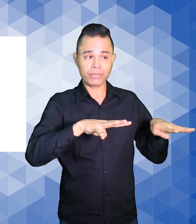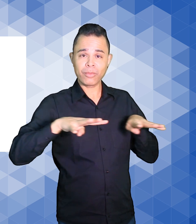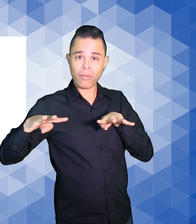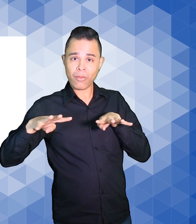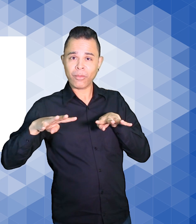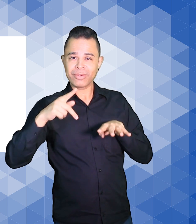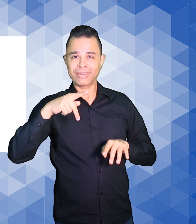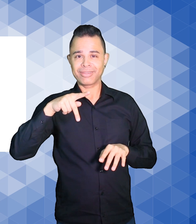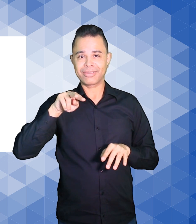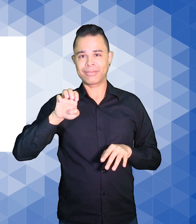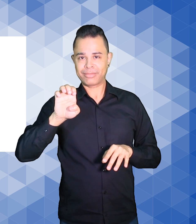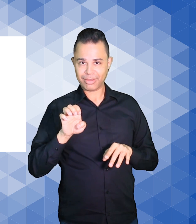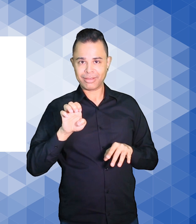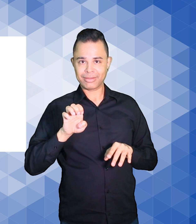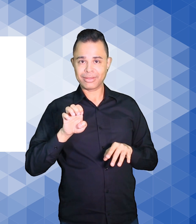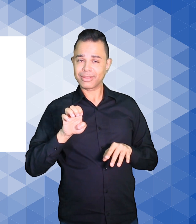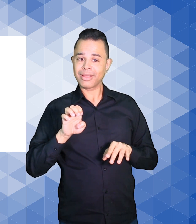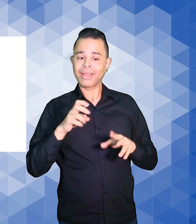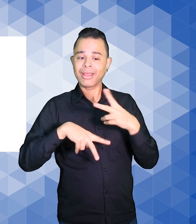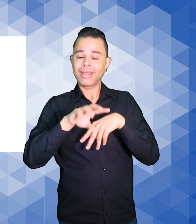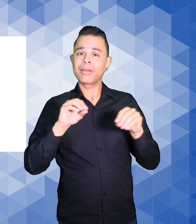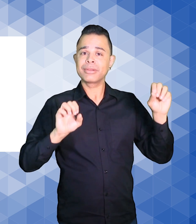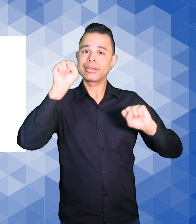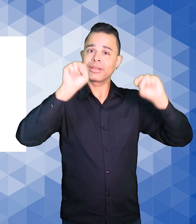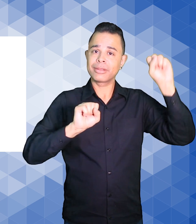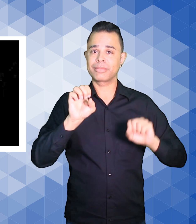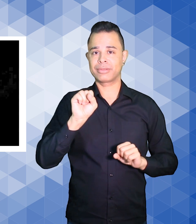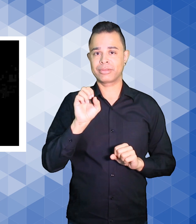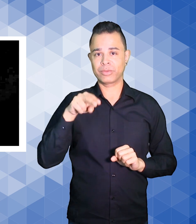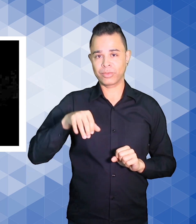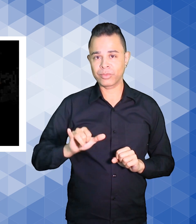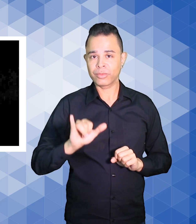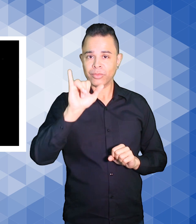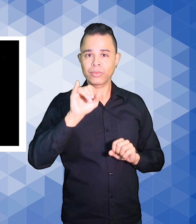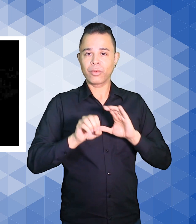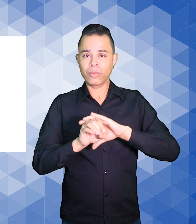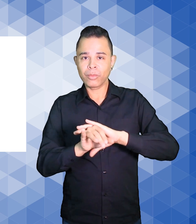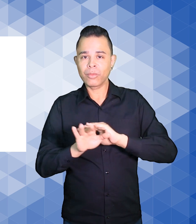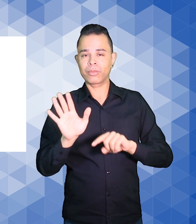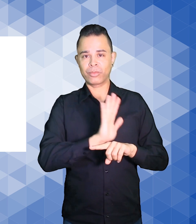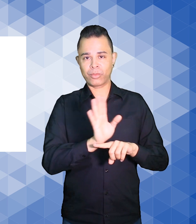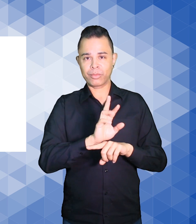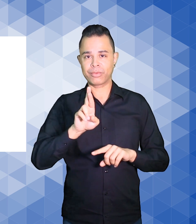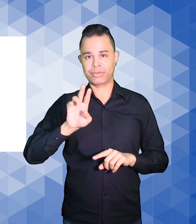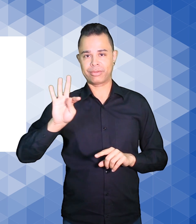presente da Sony, da RT Futures e da Globo Filmes. E é maravilhoso, afinal,